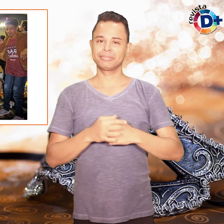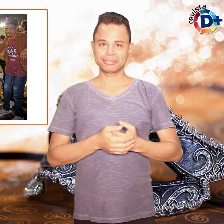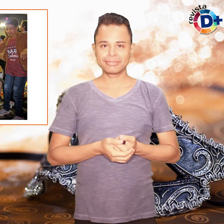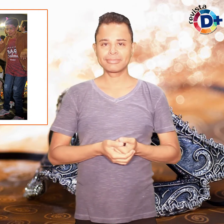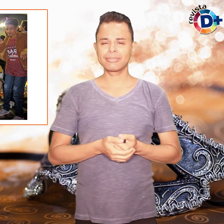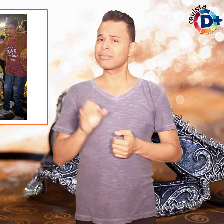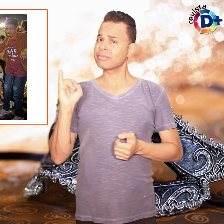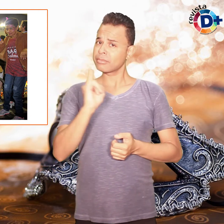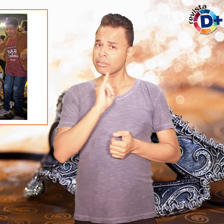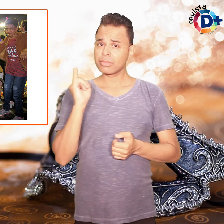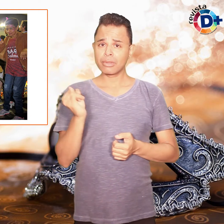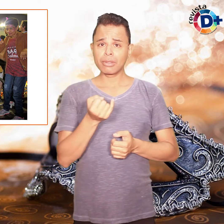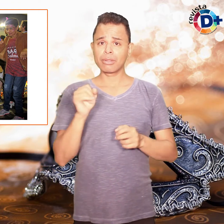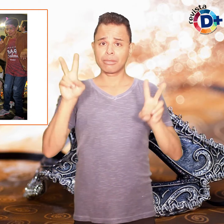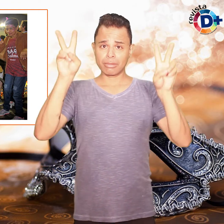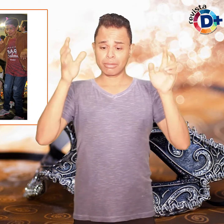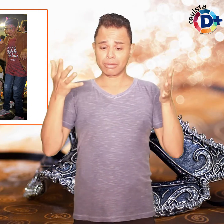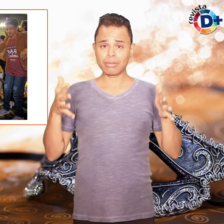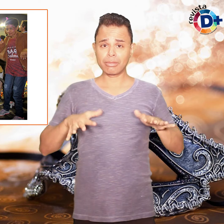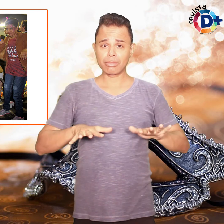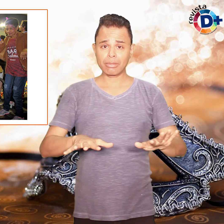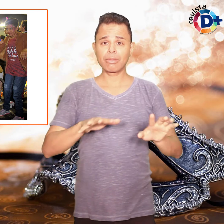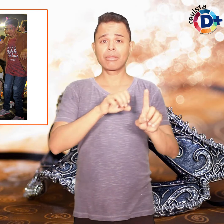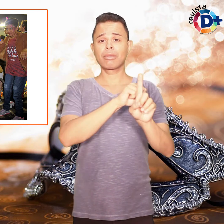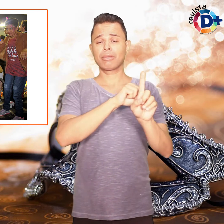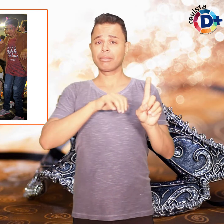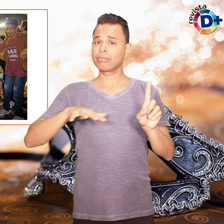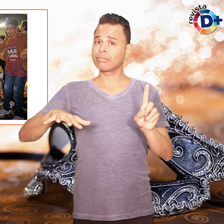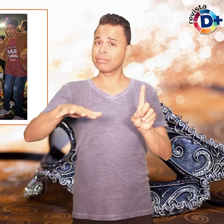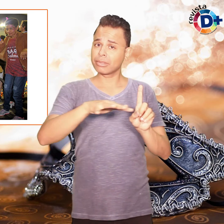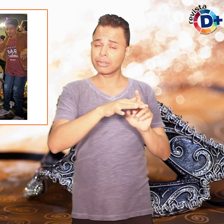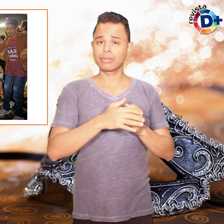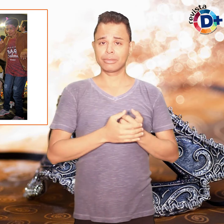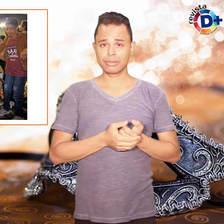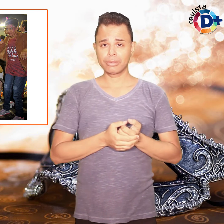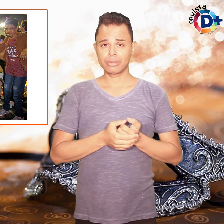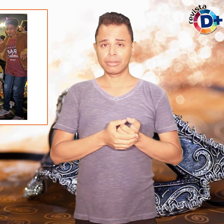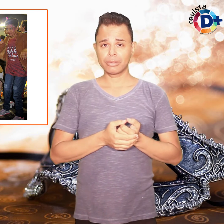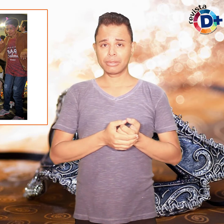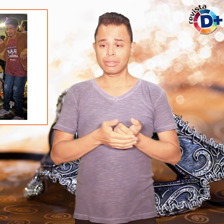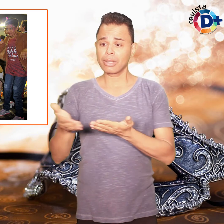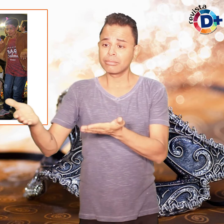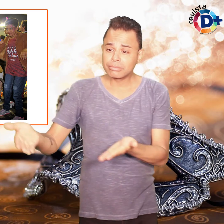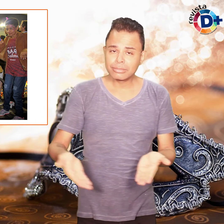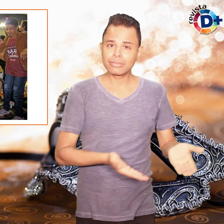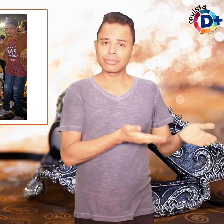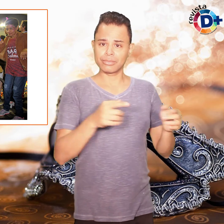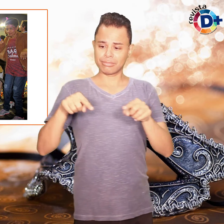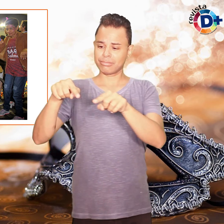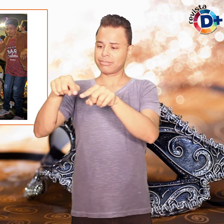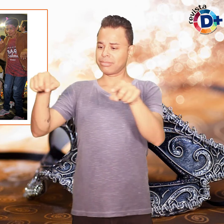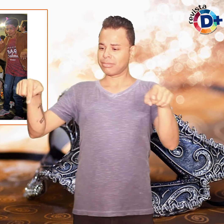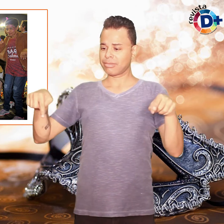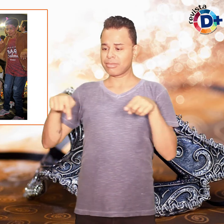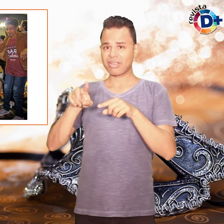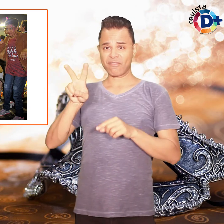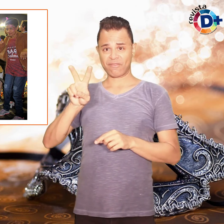Isso é importante para a inclusão social. Quando trazemos essas pessoas num espaço como